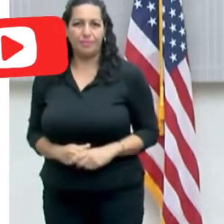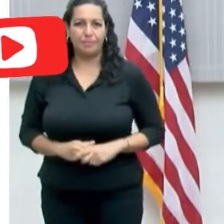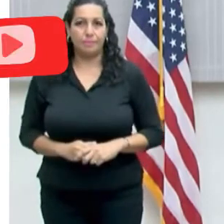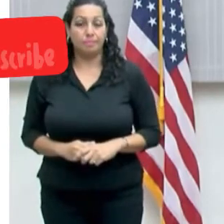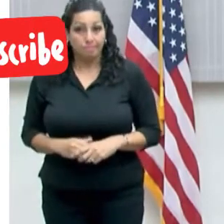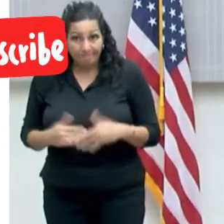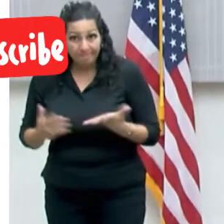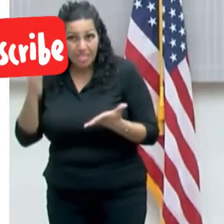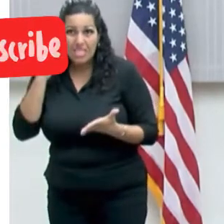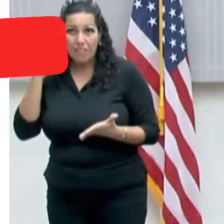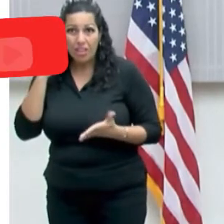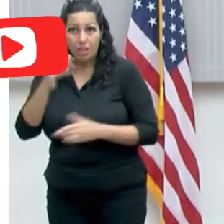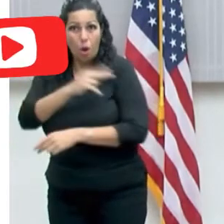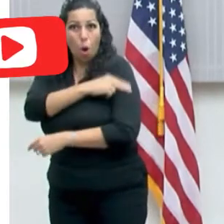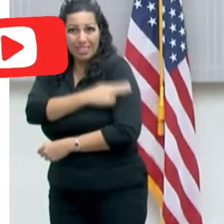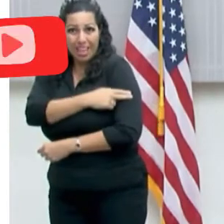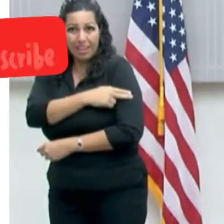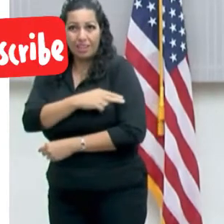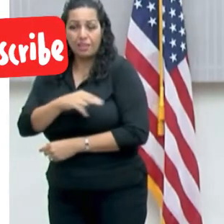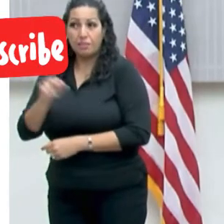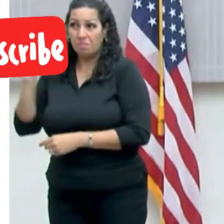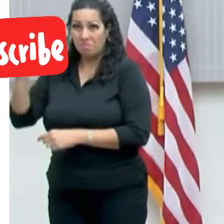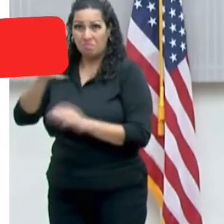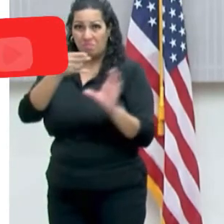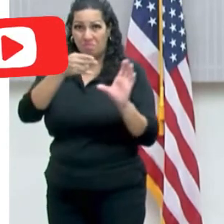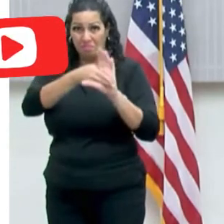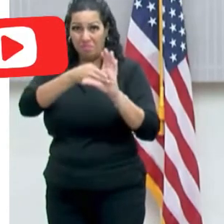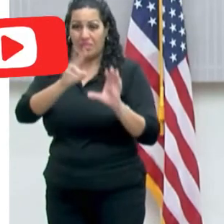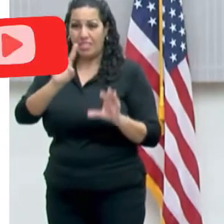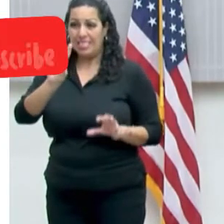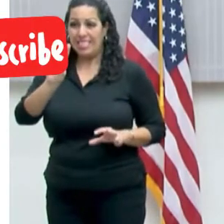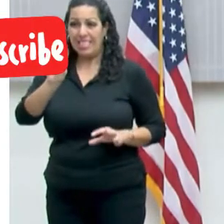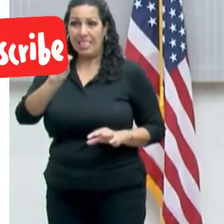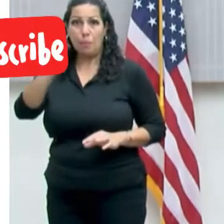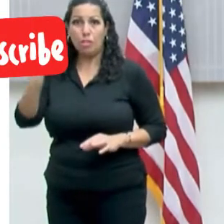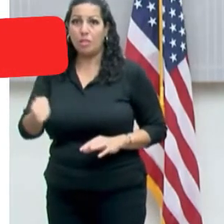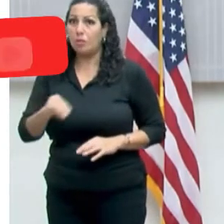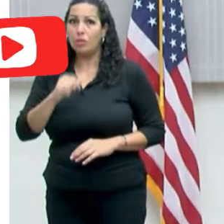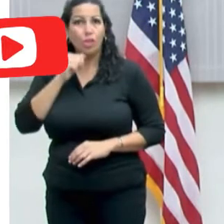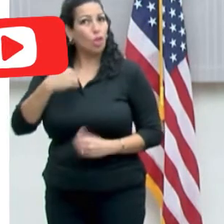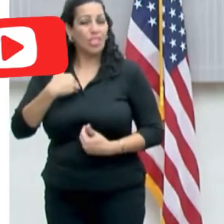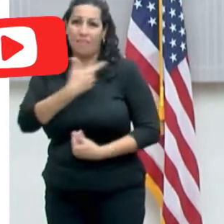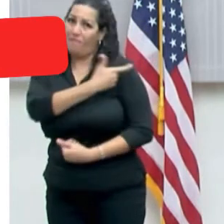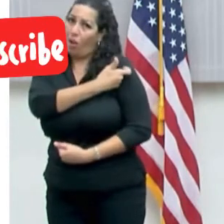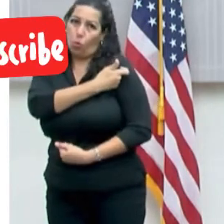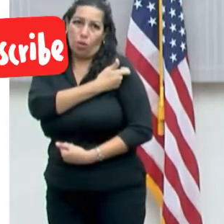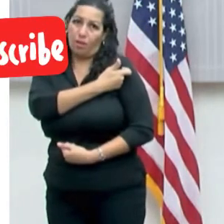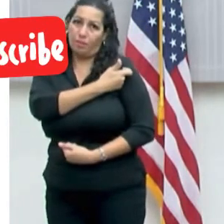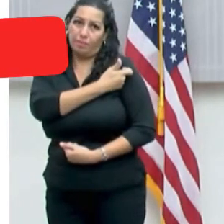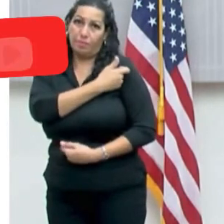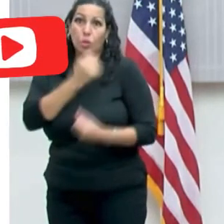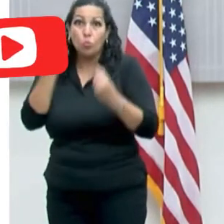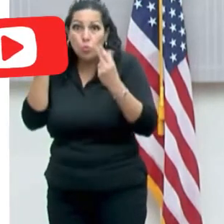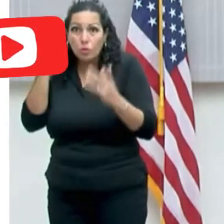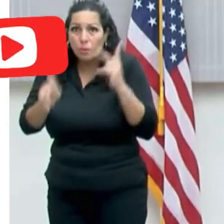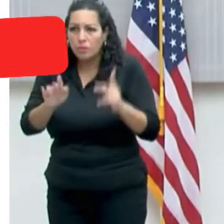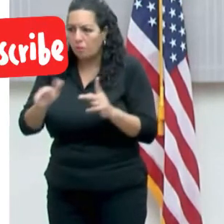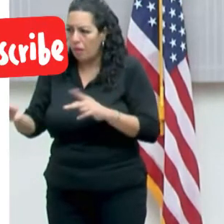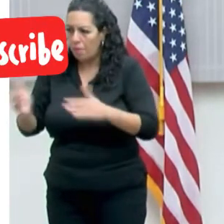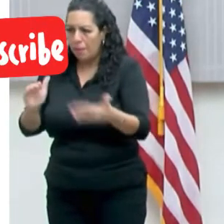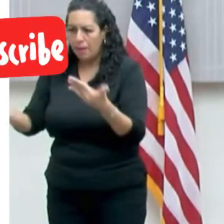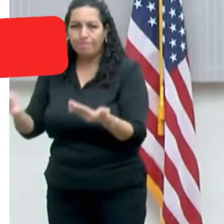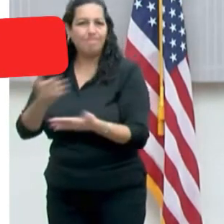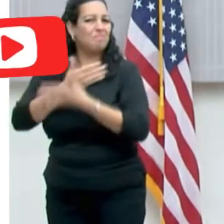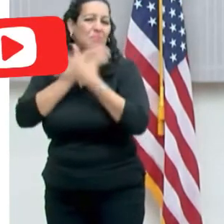de los hospitalizados, cerca del 70% son personas no vacunadas y la inmensa mayoría de los fallecimientos también